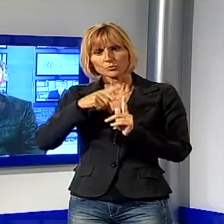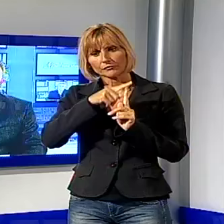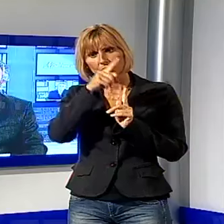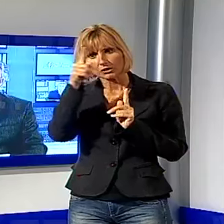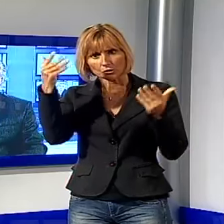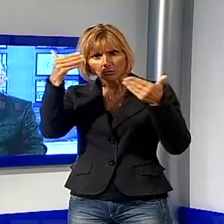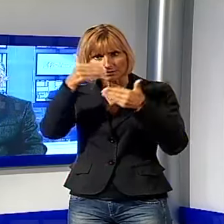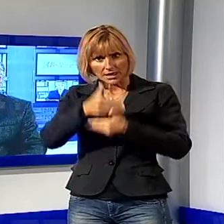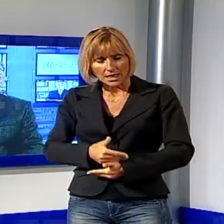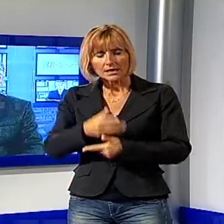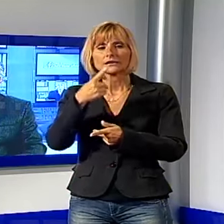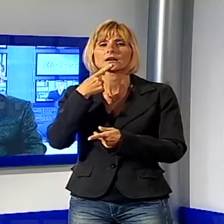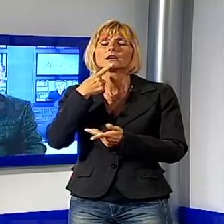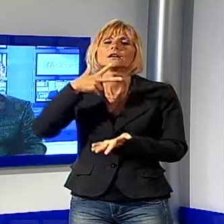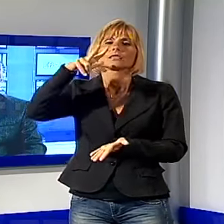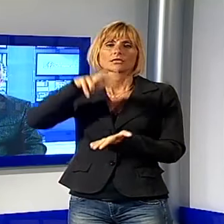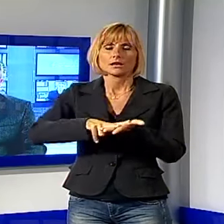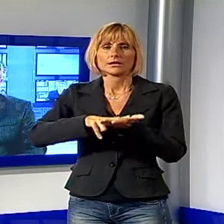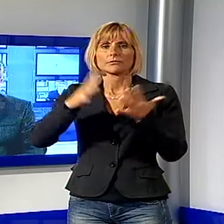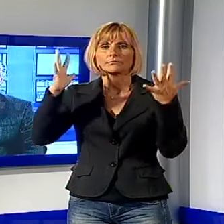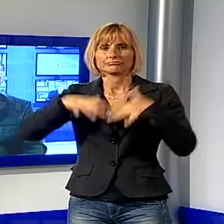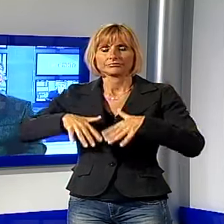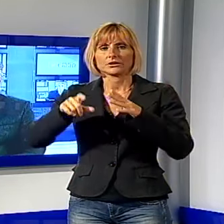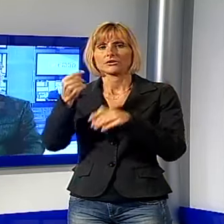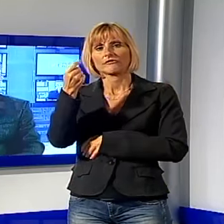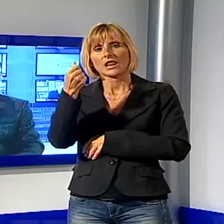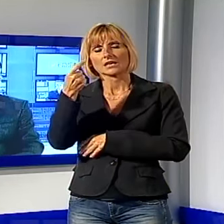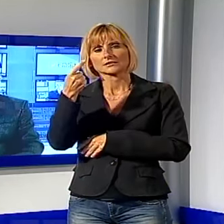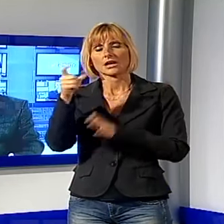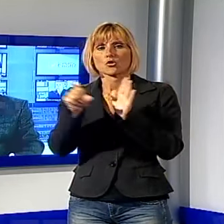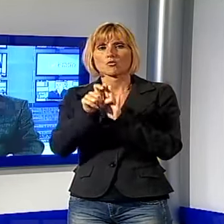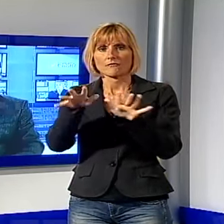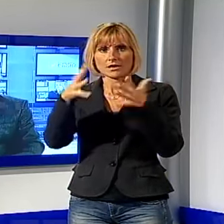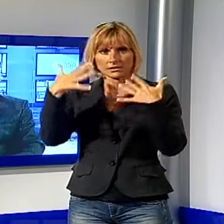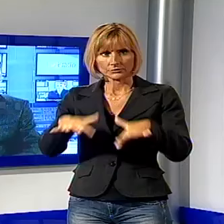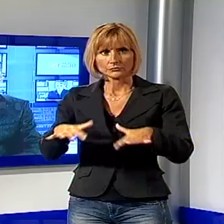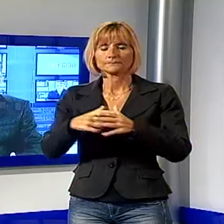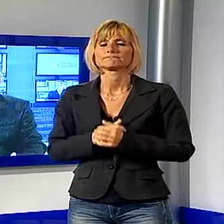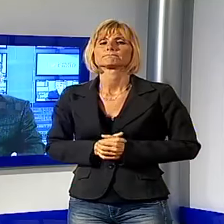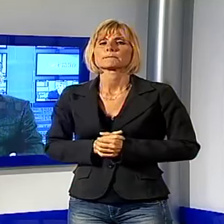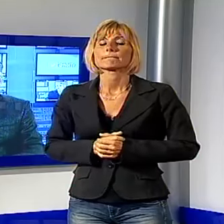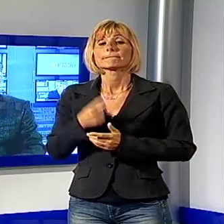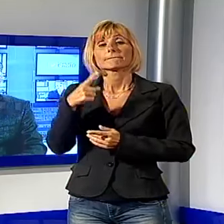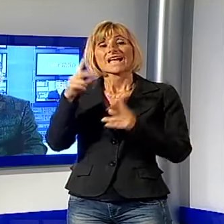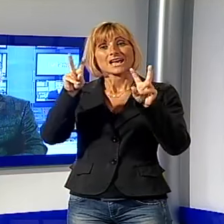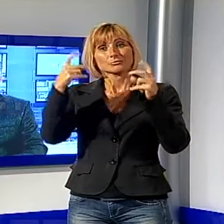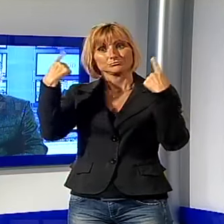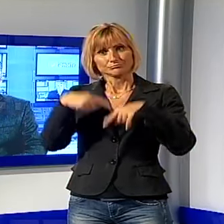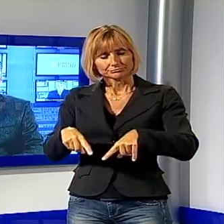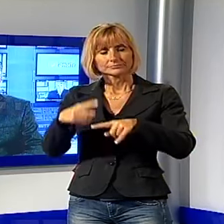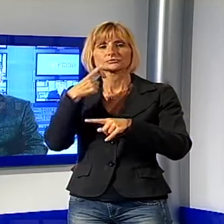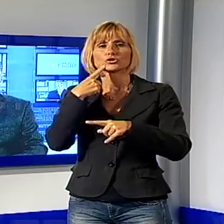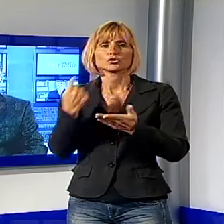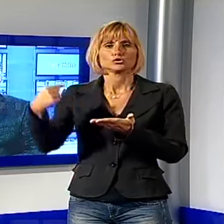prima sera, è passata anche la delibera sul dissesto finanziario del comune di Viareggio. Naturalmente su tutto ciò torneremo nelle